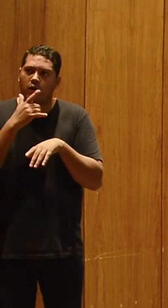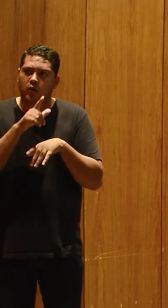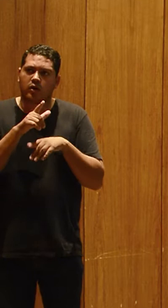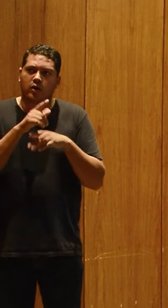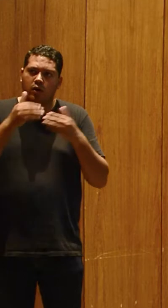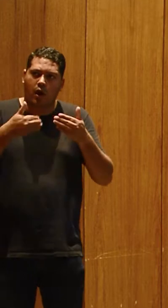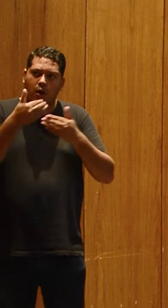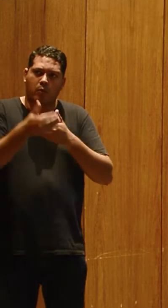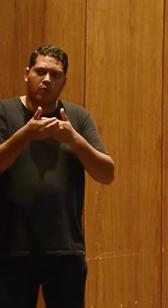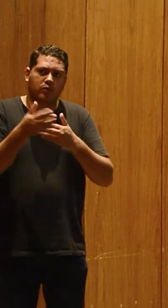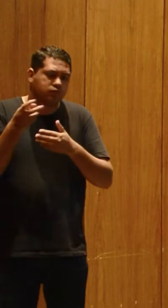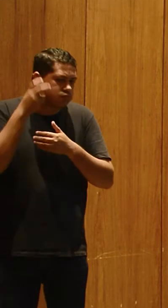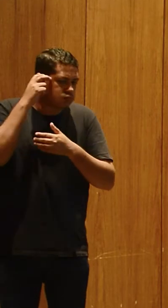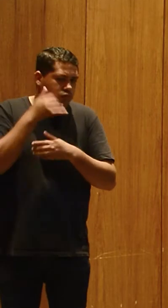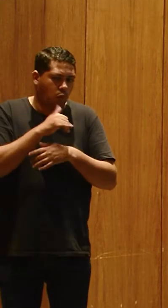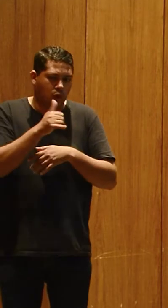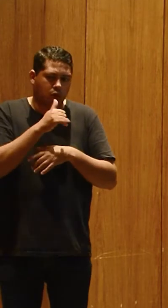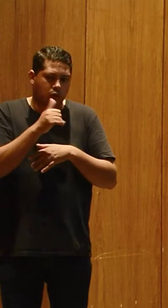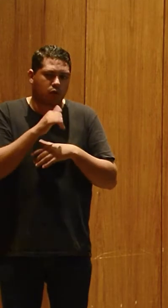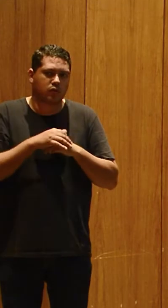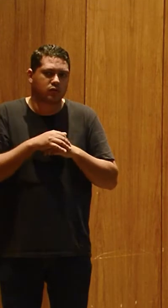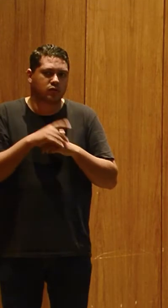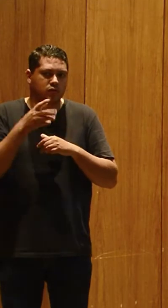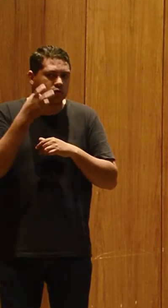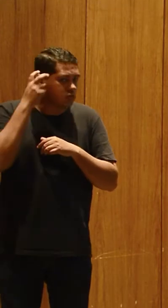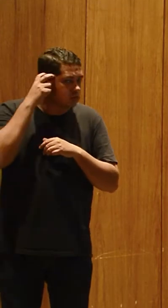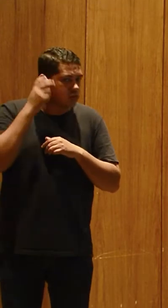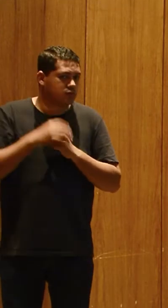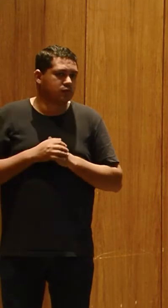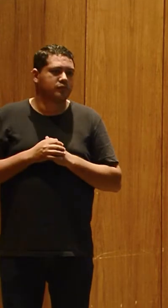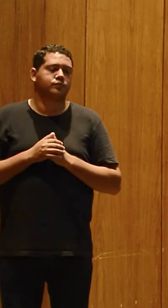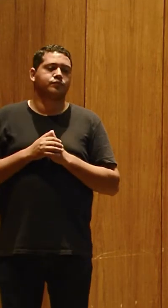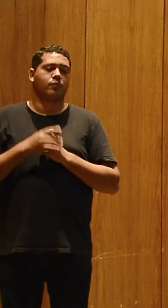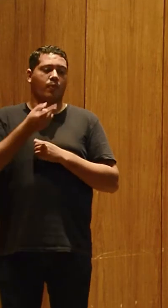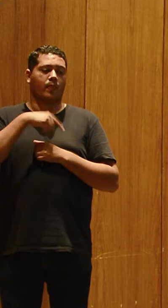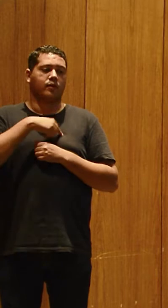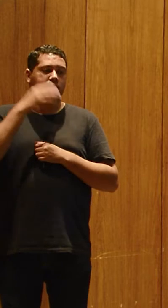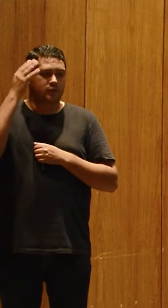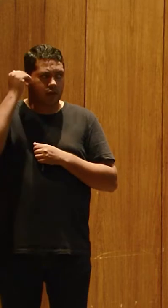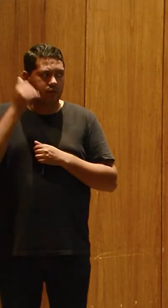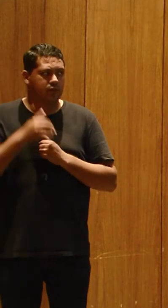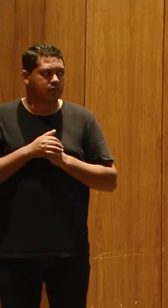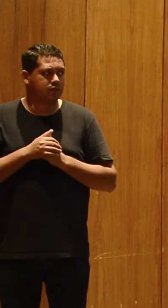essa inserção dos eletrodos do implante coclear. A gente sabe que